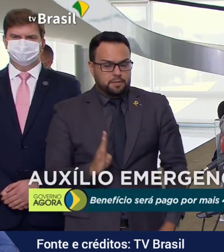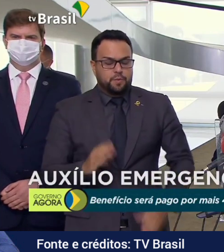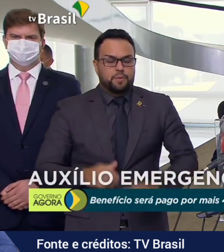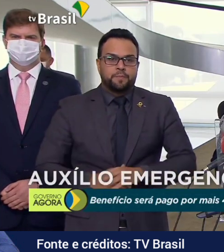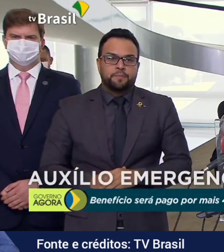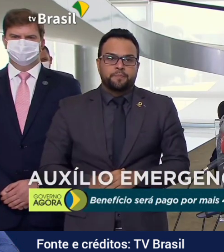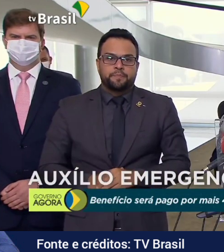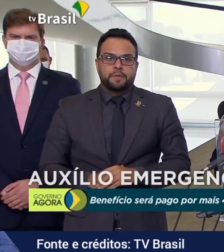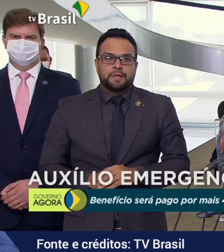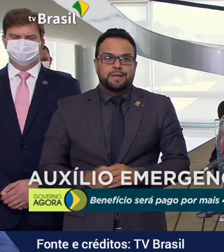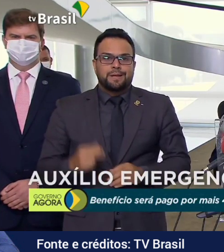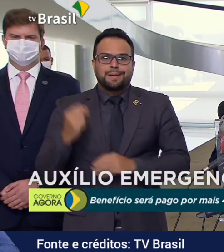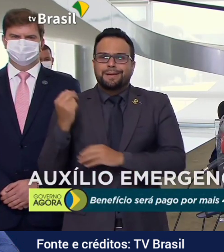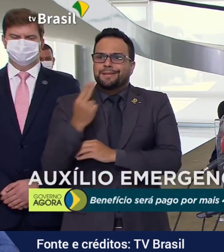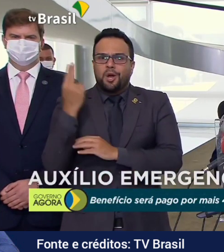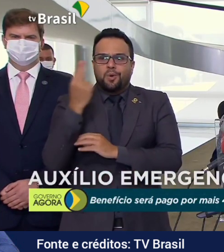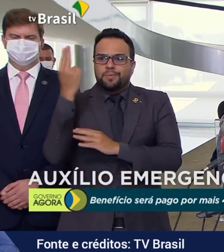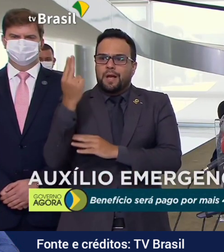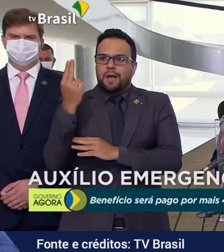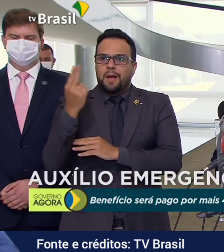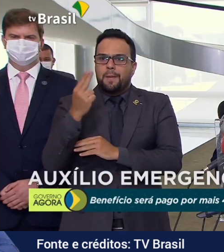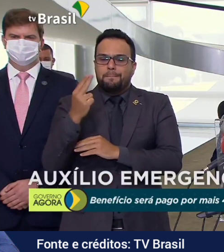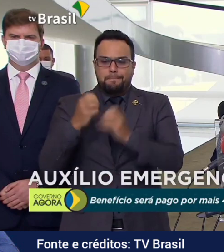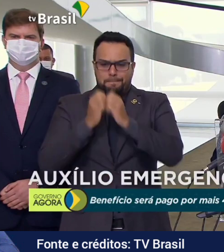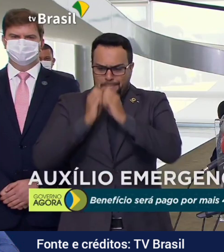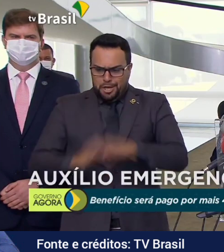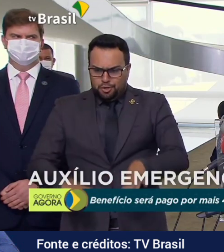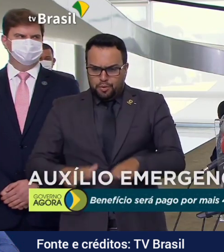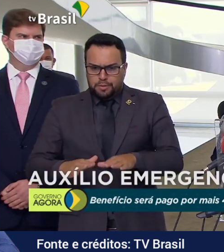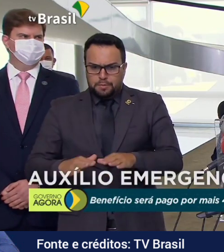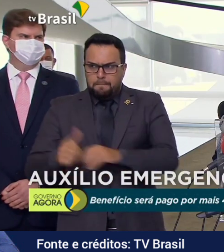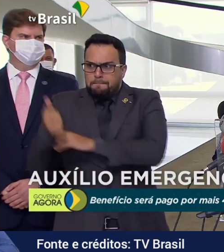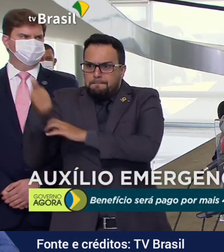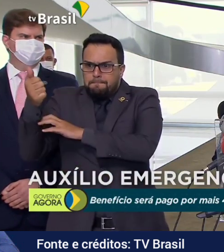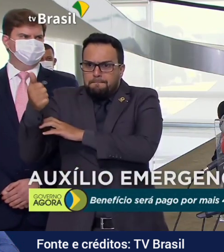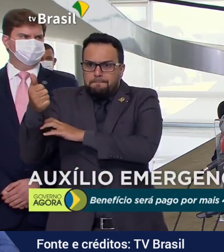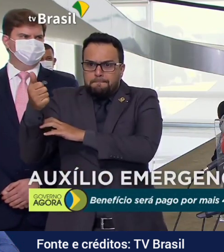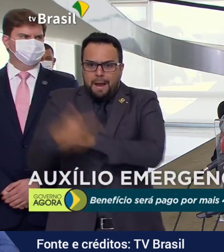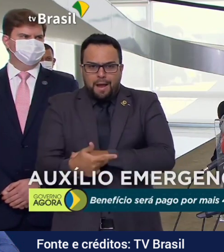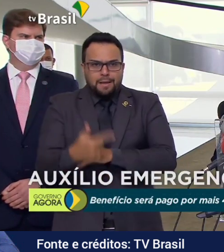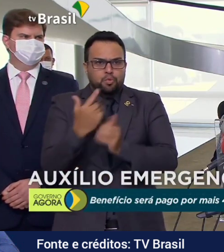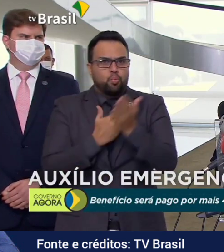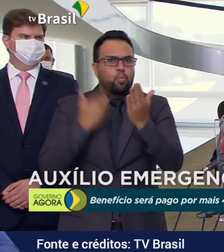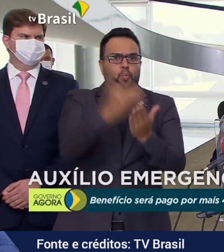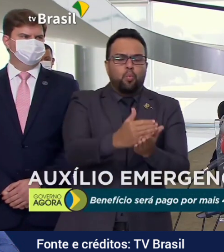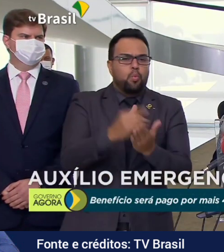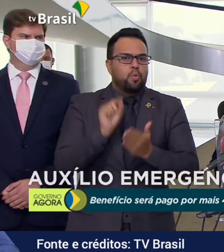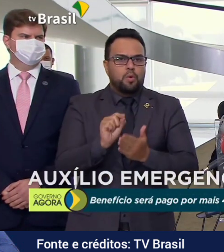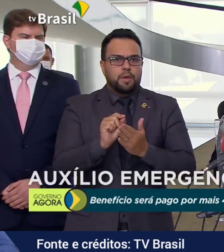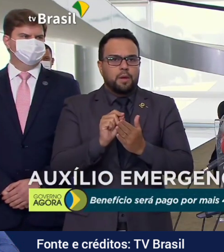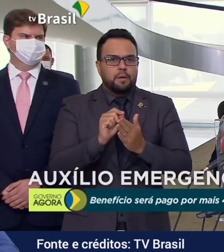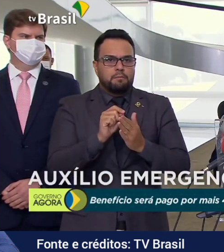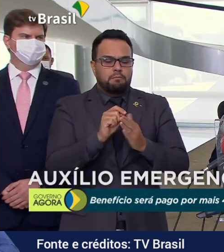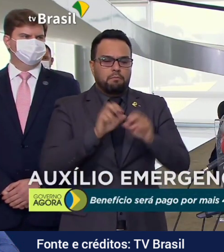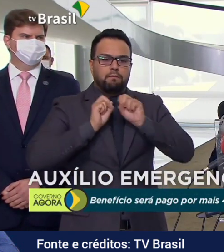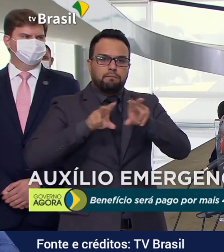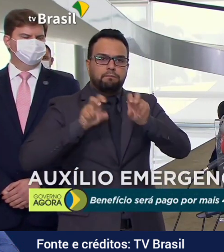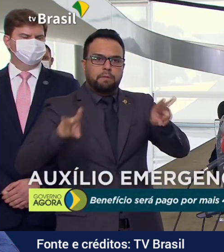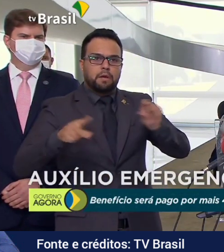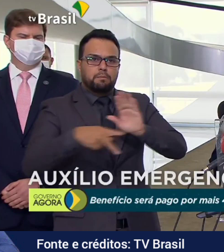ser mais danosos do que o próprio vírus.